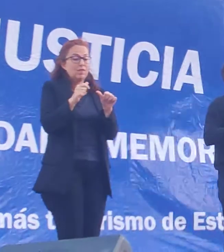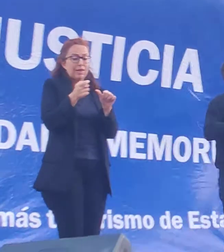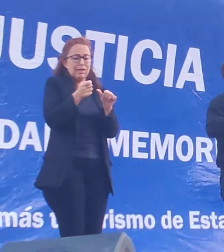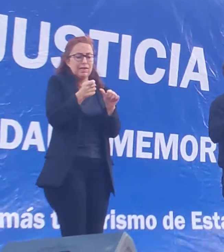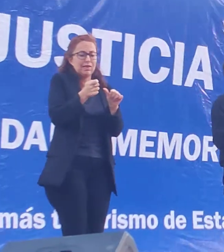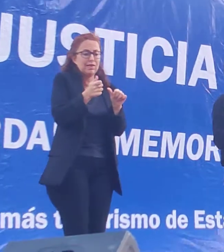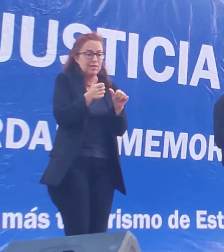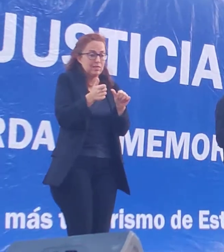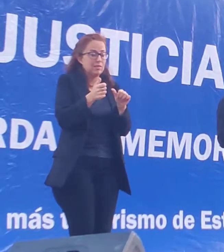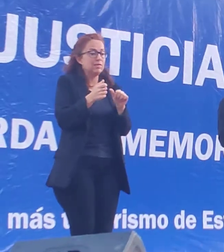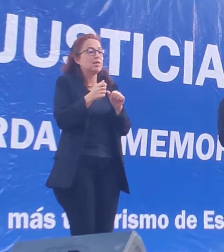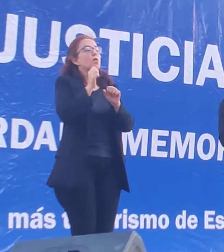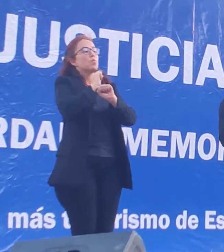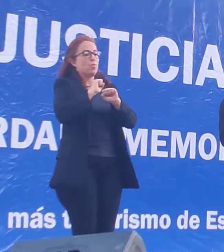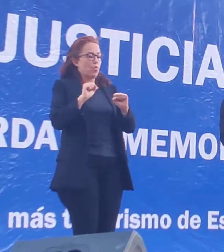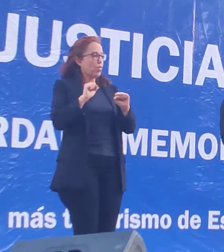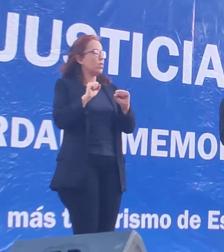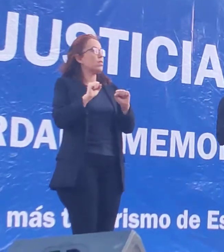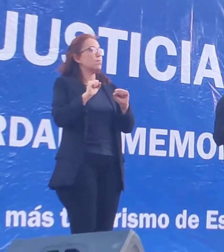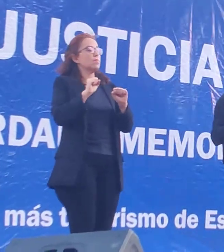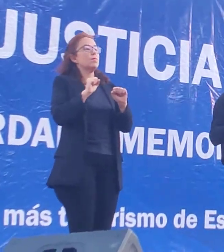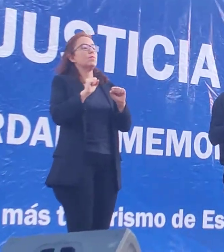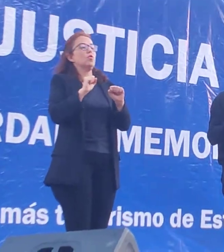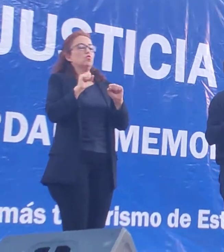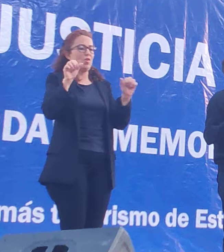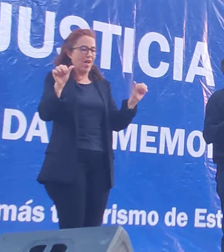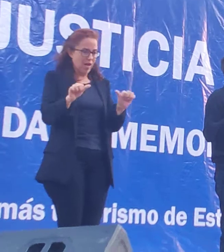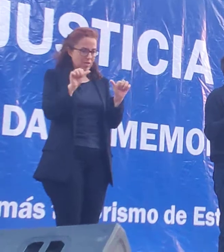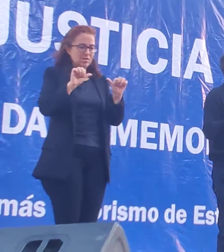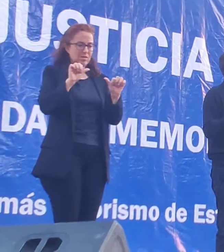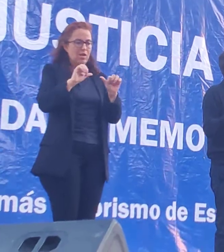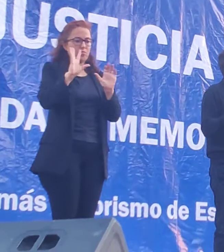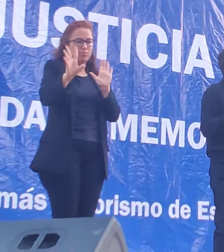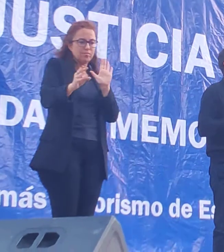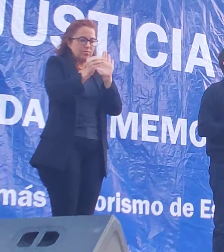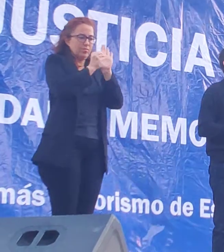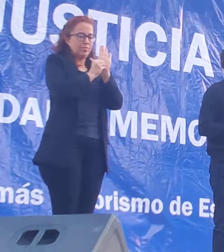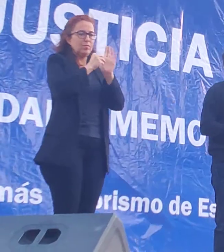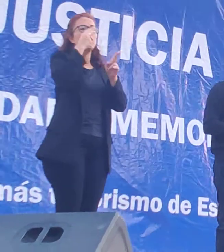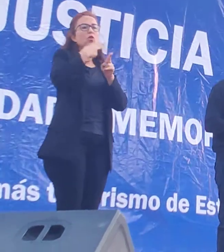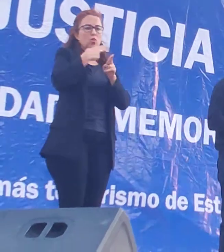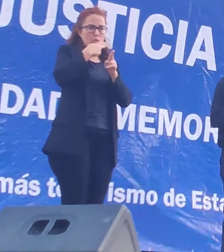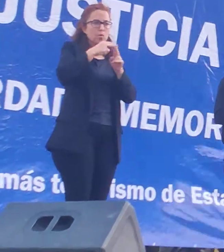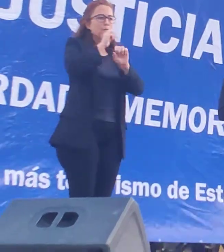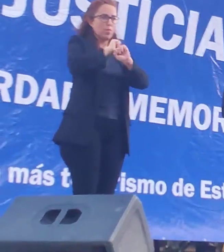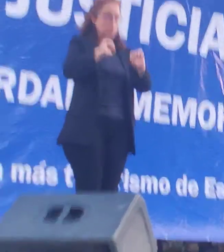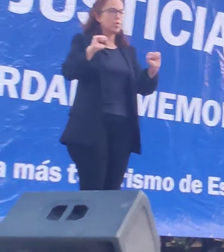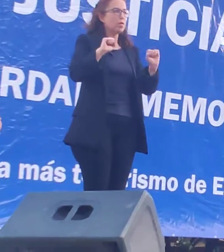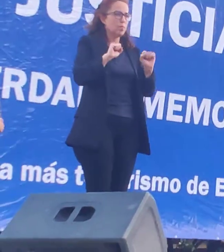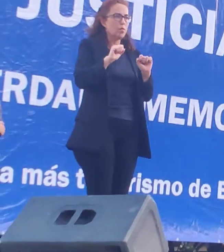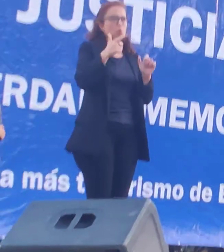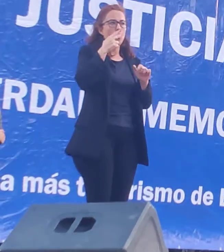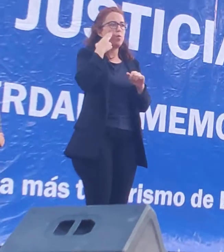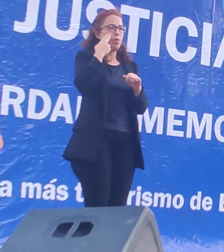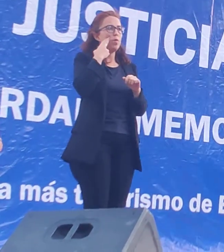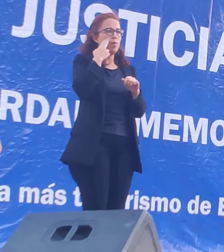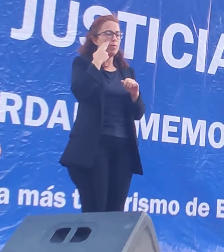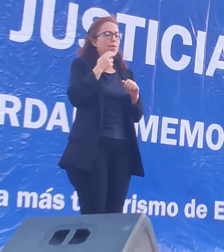Entonces, pudimos efectivamente completar la mesa sin ningún tipo de inconveniente.